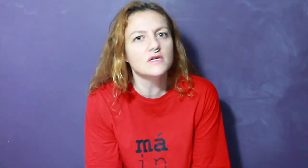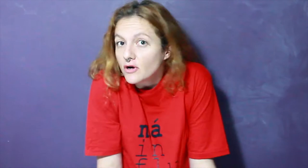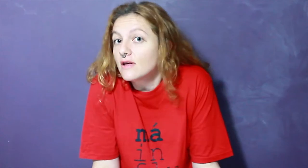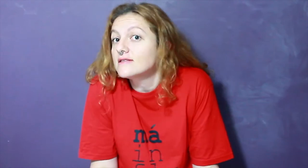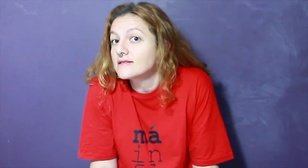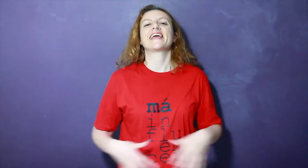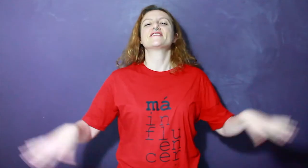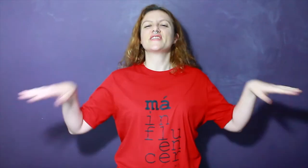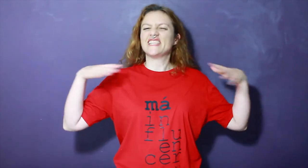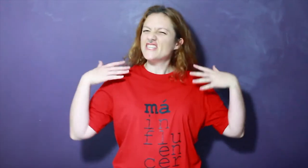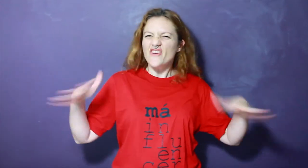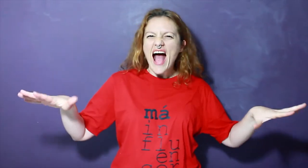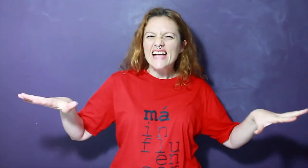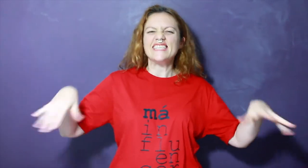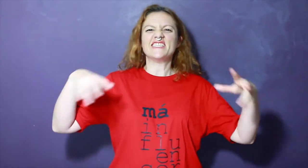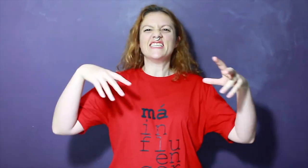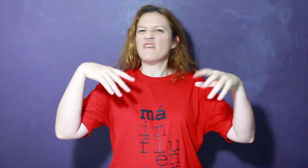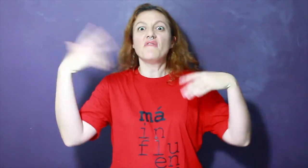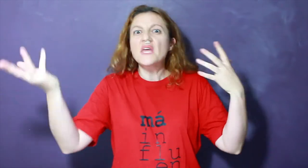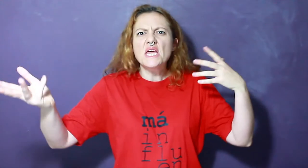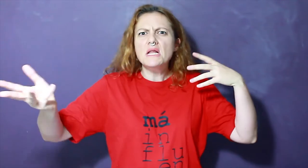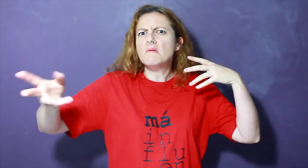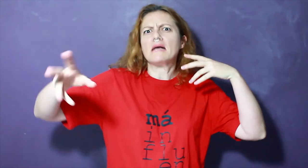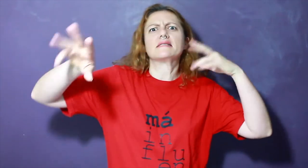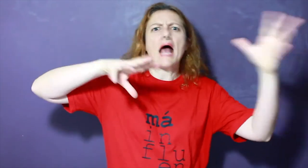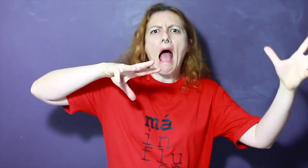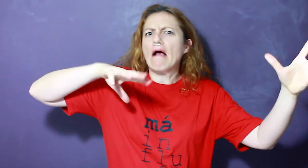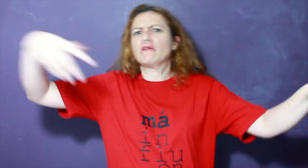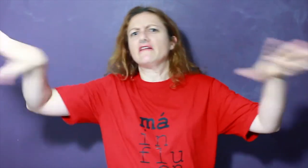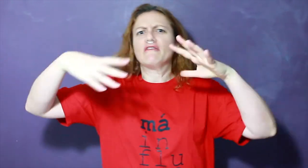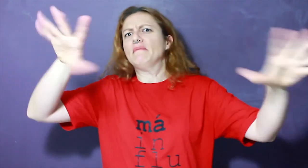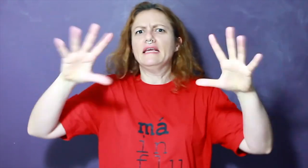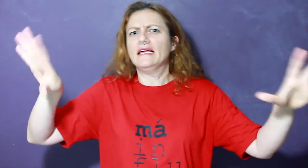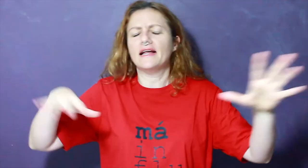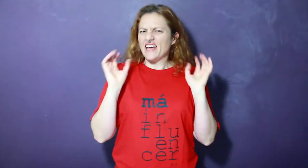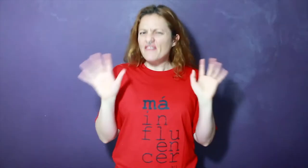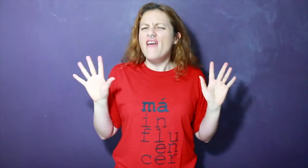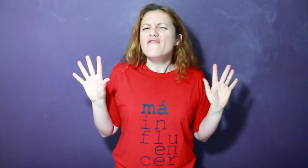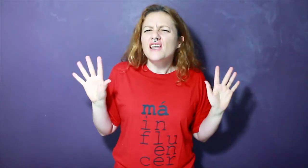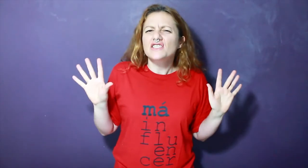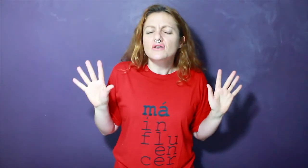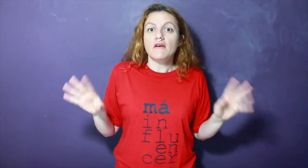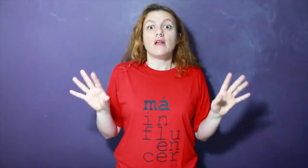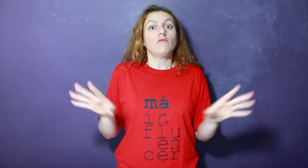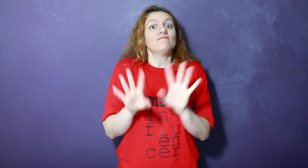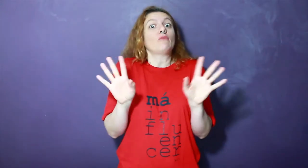importantes. Aquelas coisas antiquadas de ter filho, casar, cuidar da família. Fica até feio falar disso, né? Afinal, não